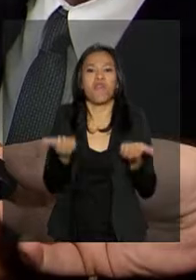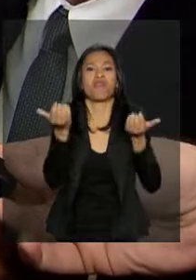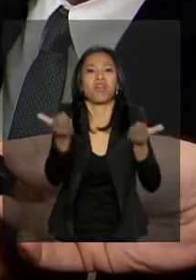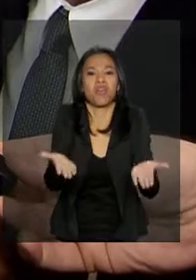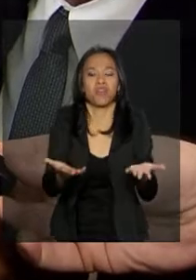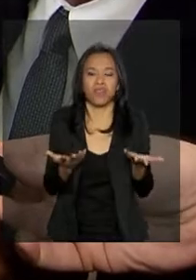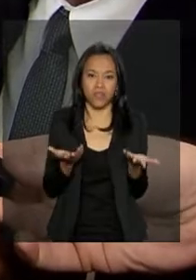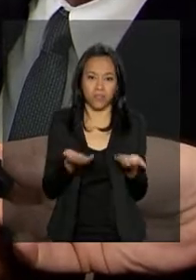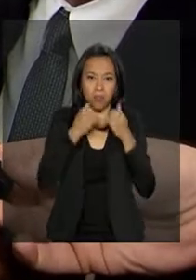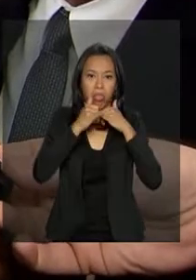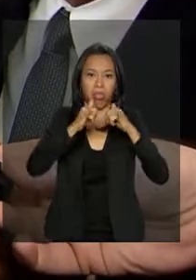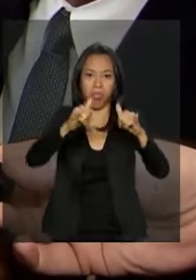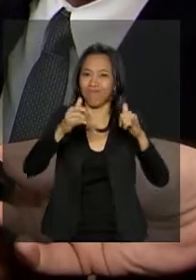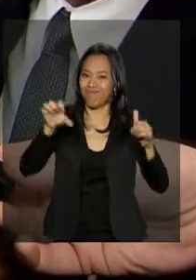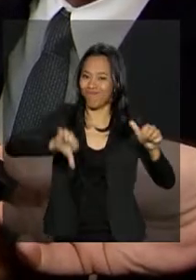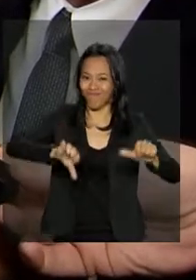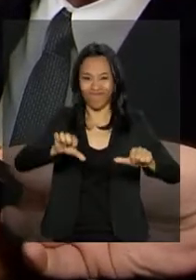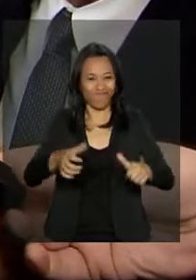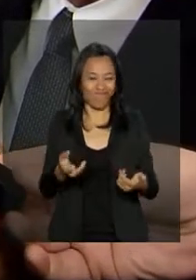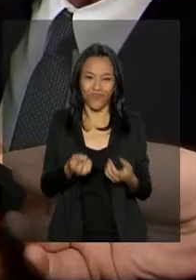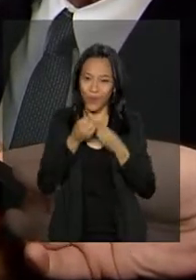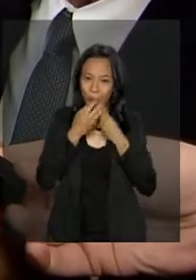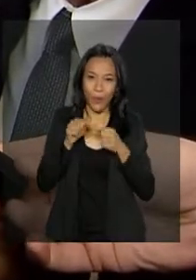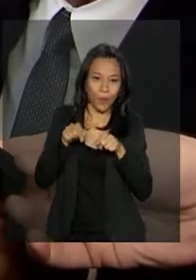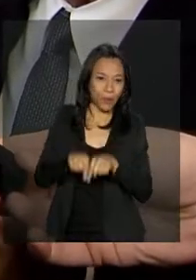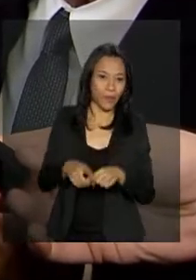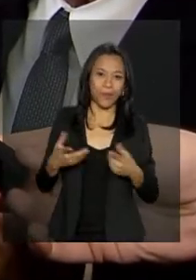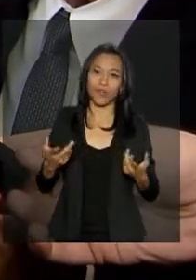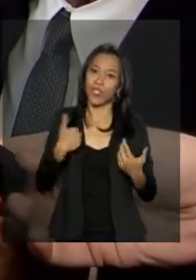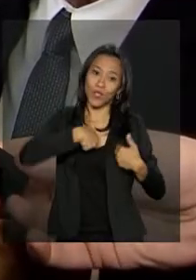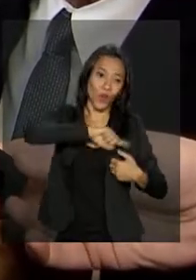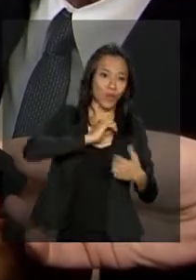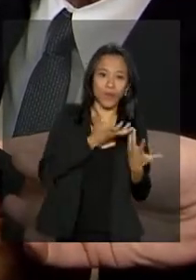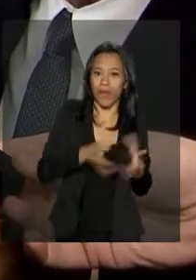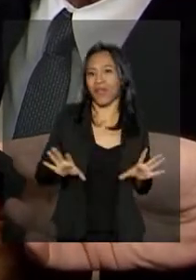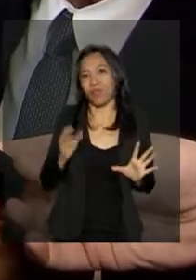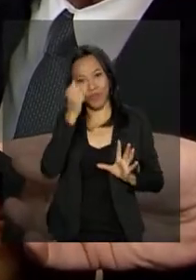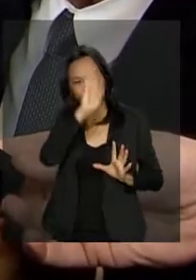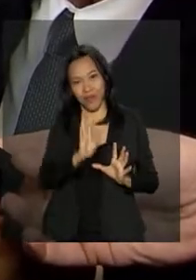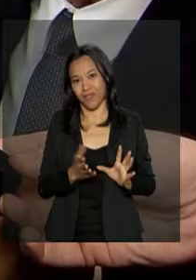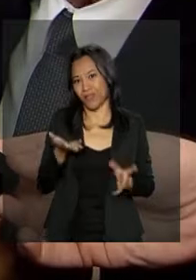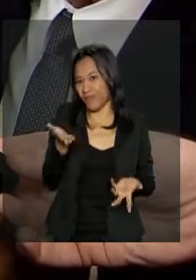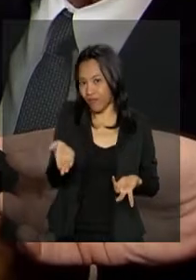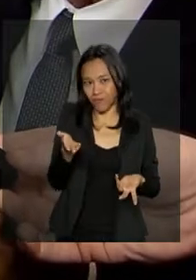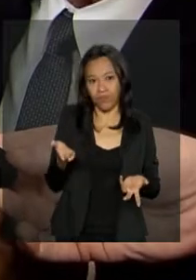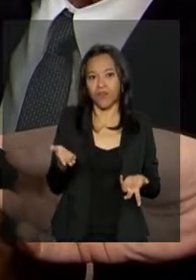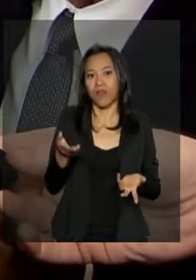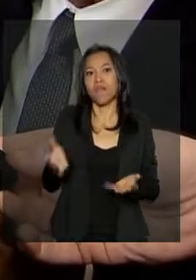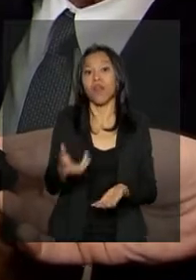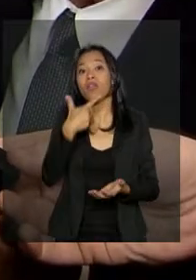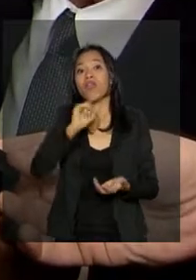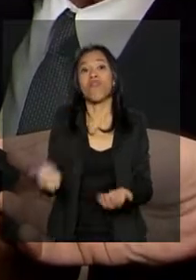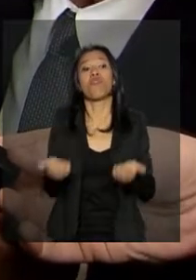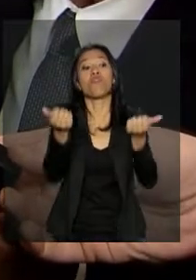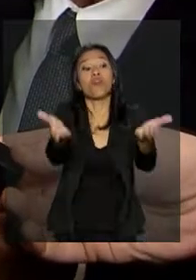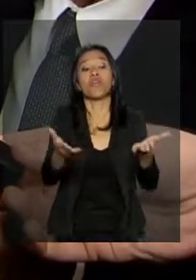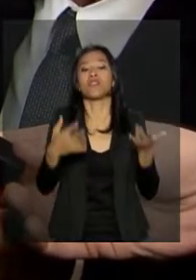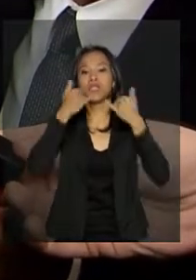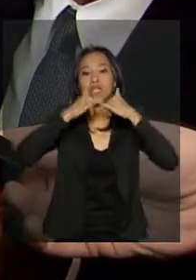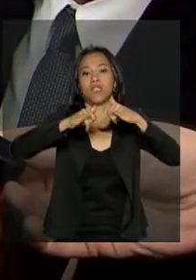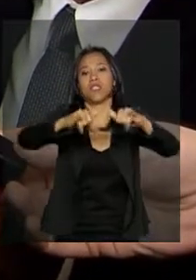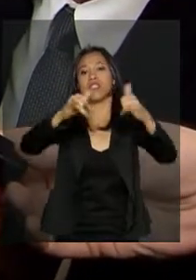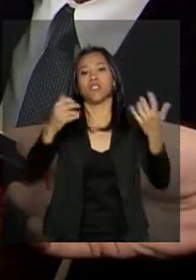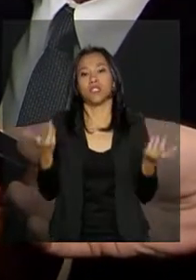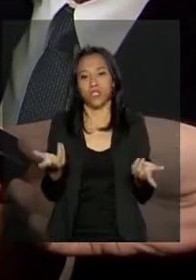o retrato de tudo aquilo que nós não queremos no Brasil para o fornecimento de uma energia limpa,